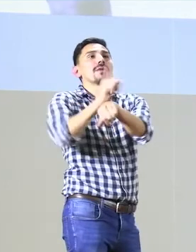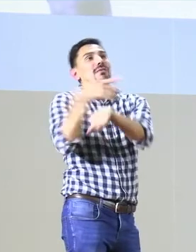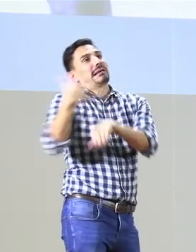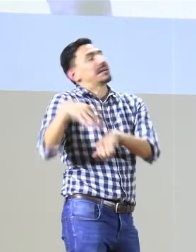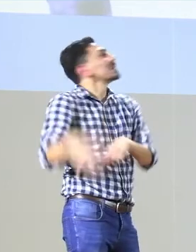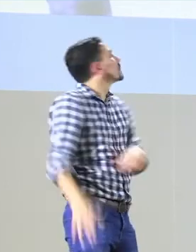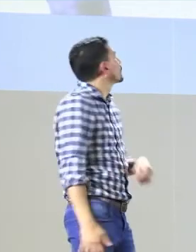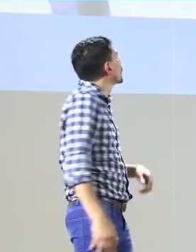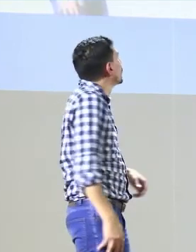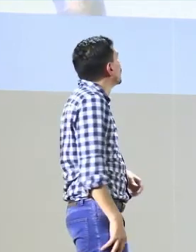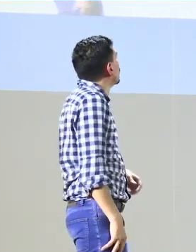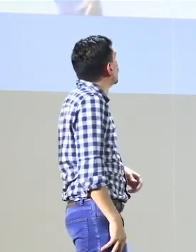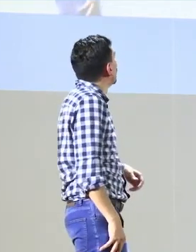Me dice que tengo dos minutos.